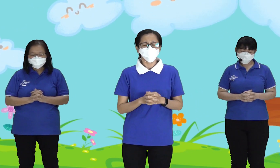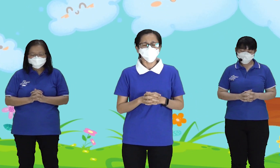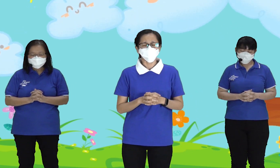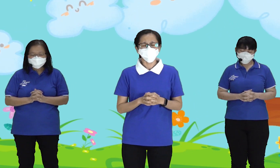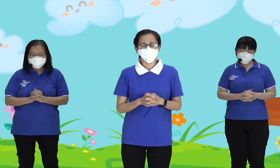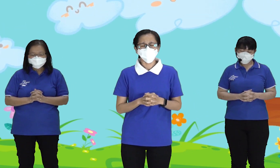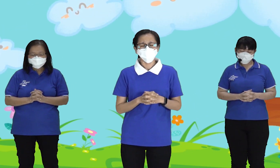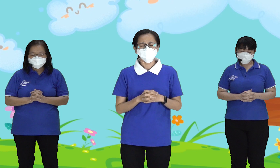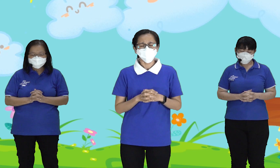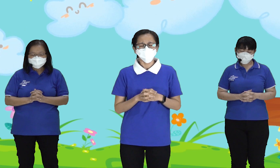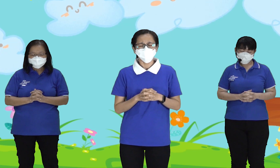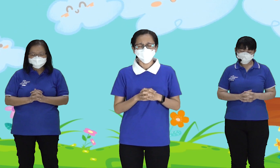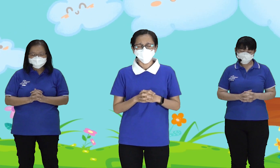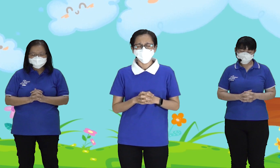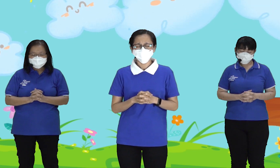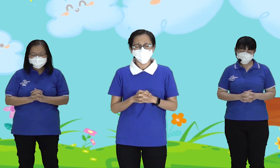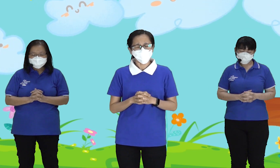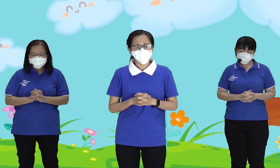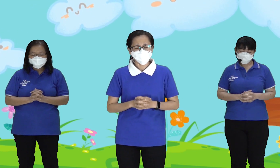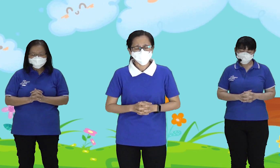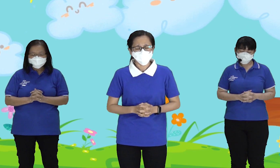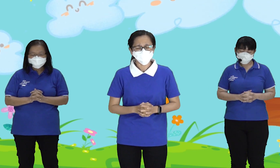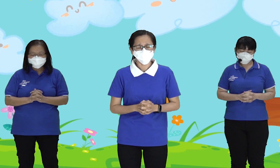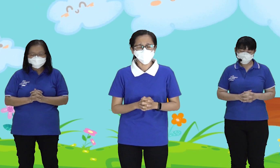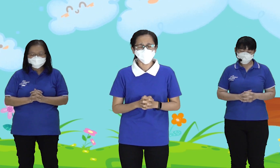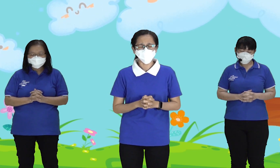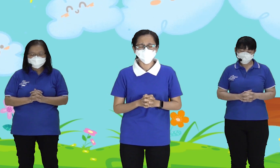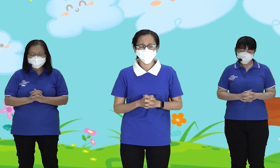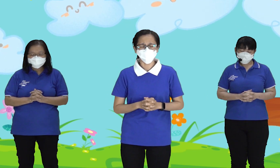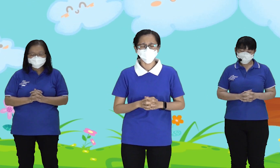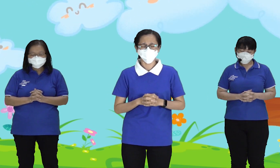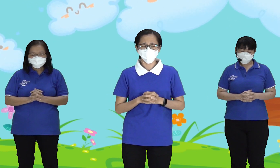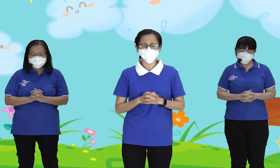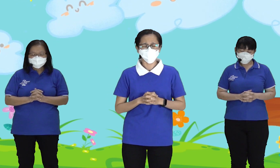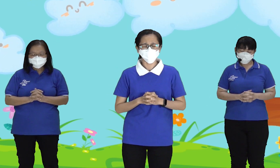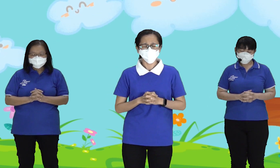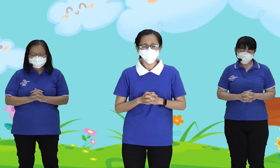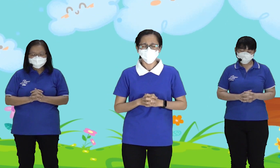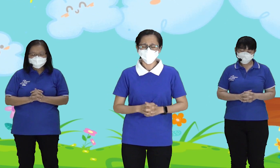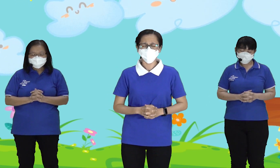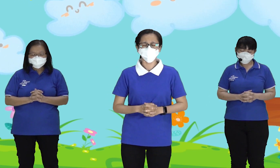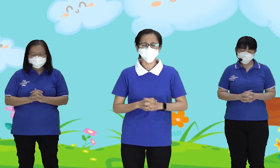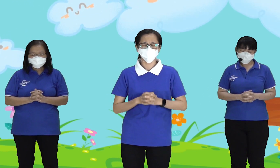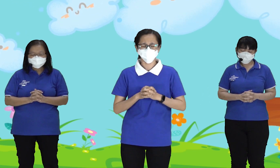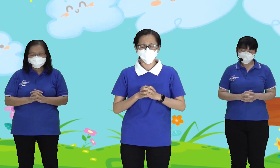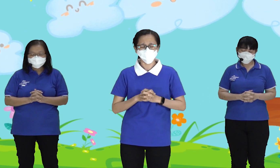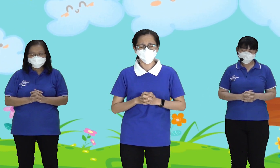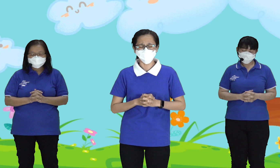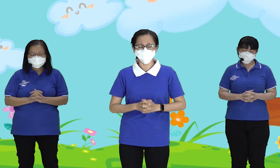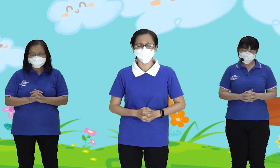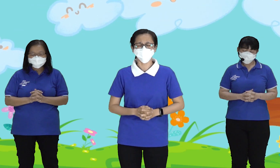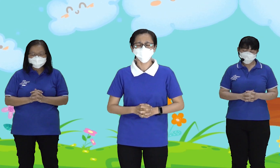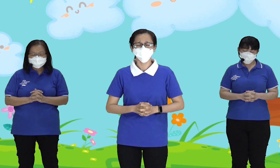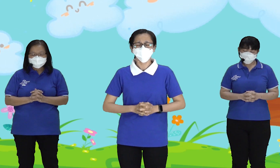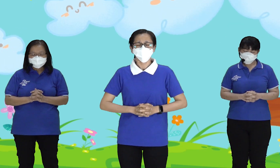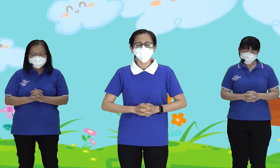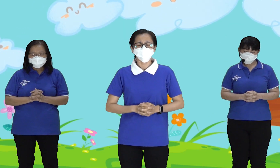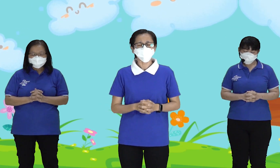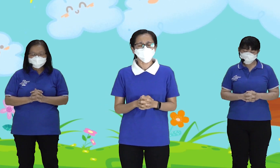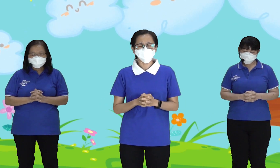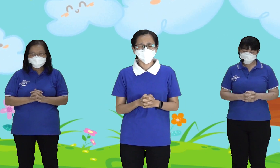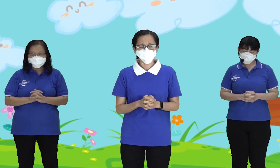Tuhan Juga Berkati Sekolah Kami Tuhan Biarlah Kami Bisa Bersekolah Dengan Baik Bisa Bersekolah Dengan Lancar